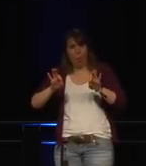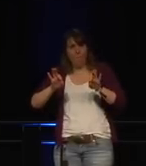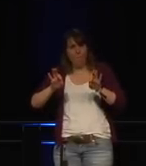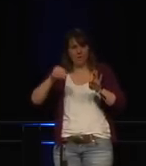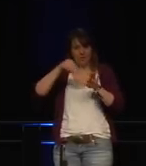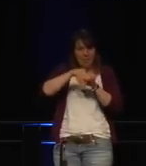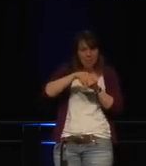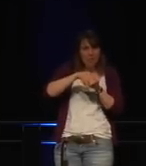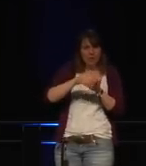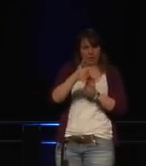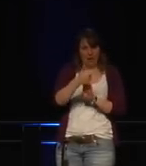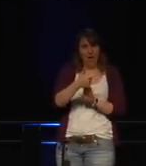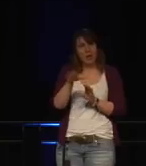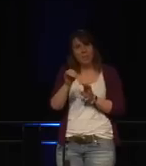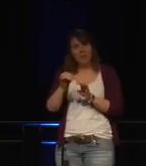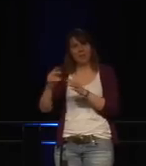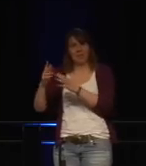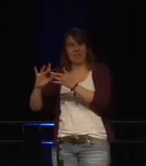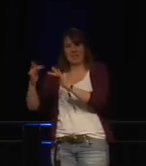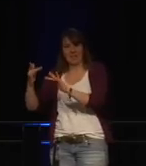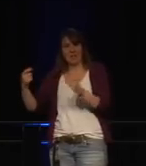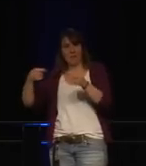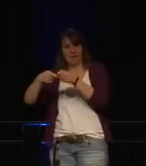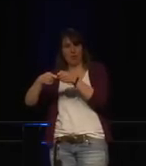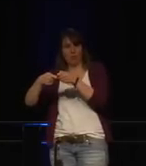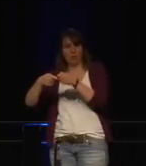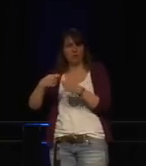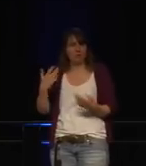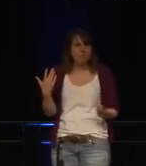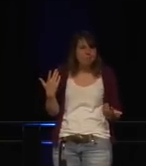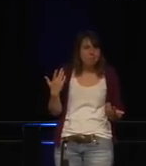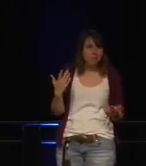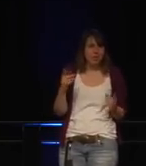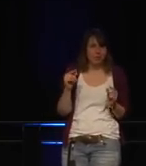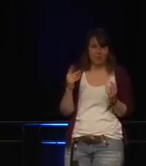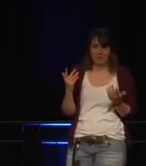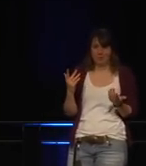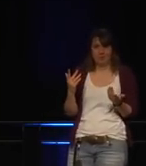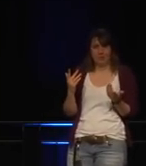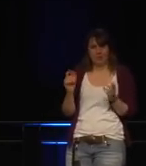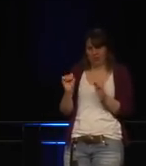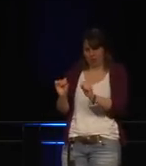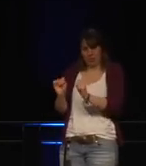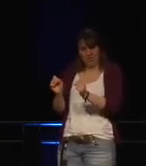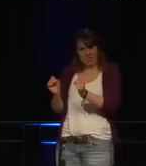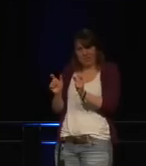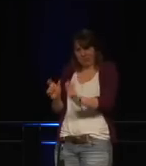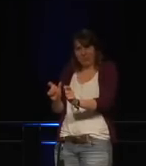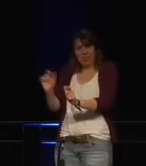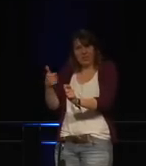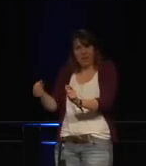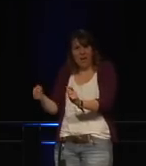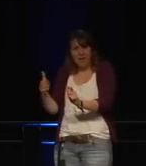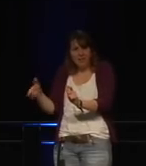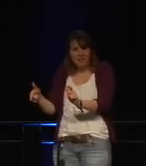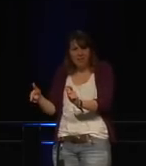Das wurde bei der UK Security Outfit getestet und sie fanden eine Reihe von schweren Security